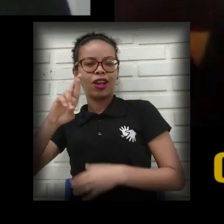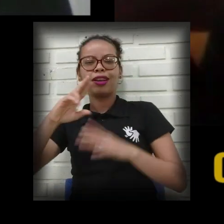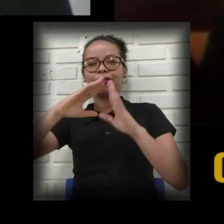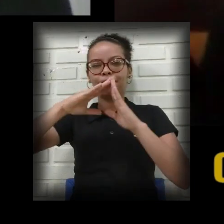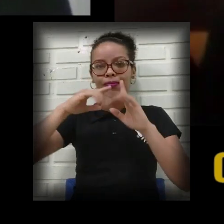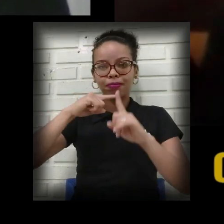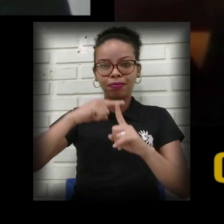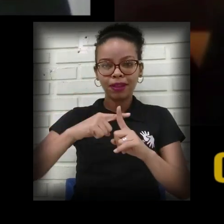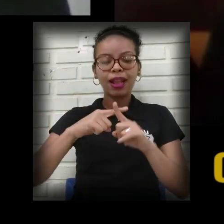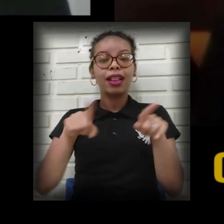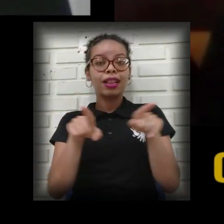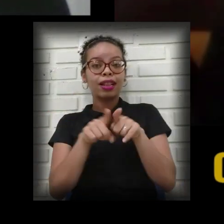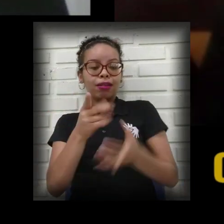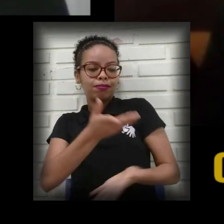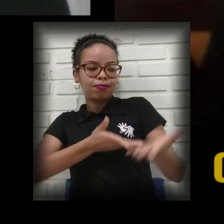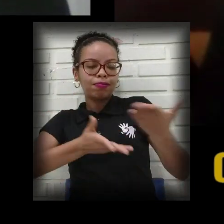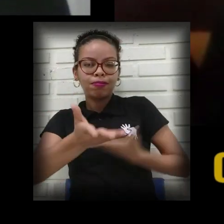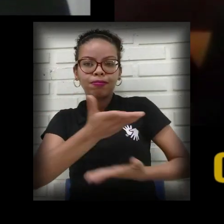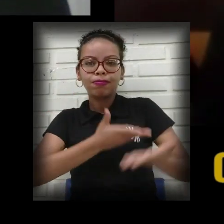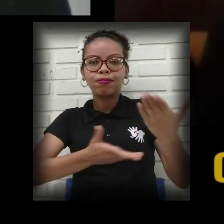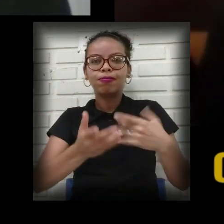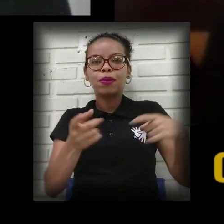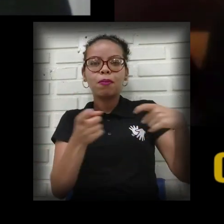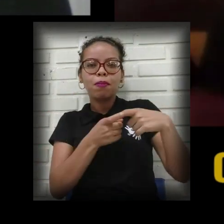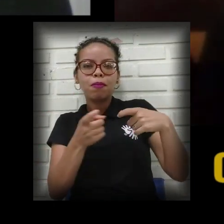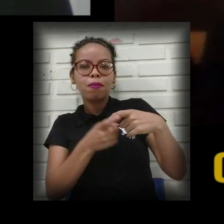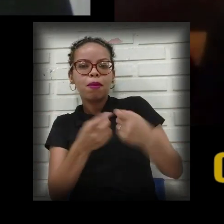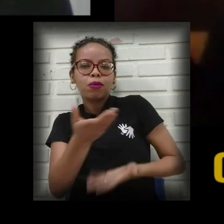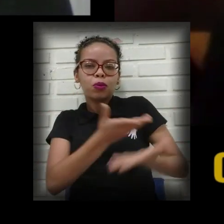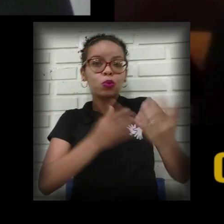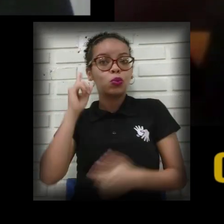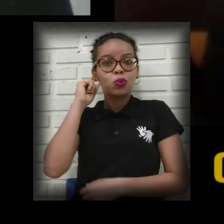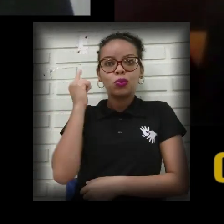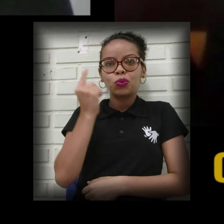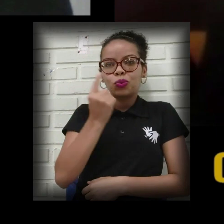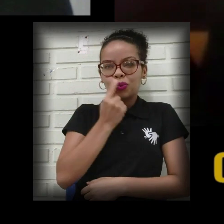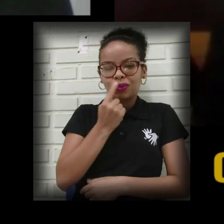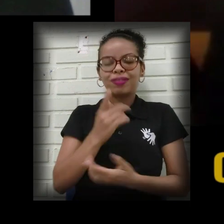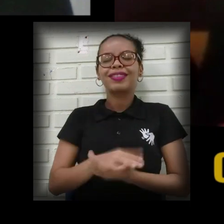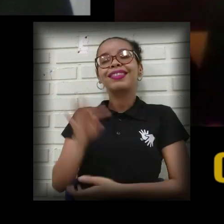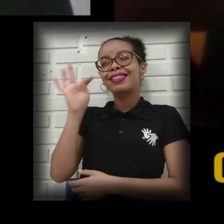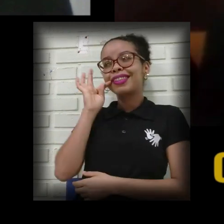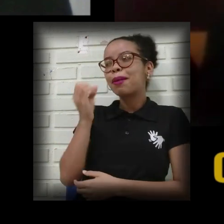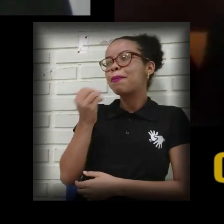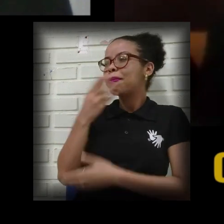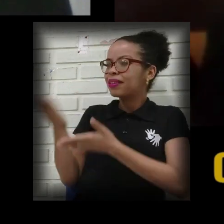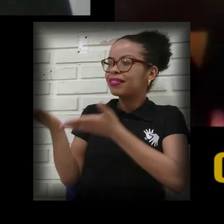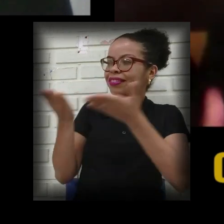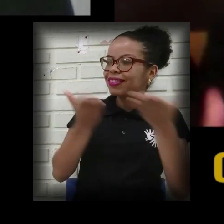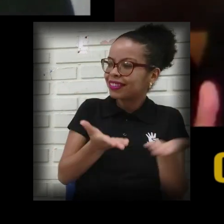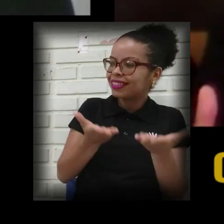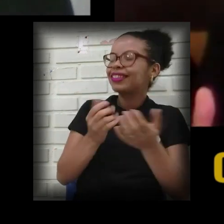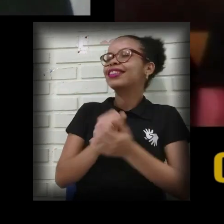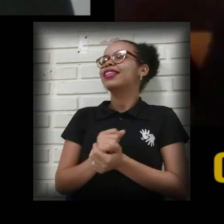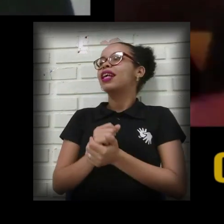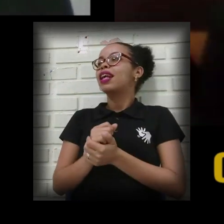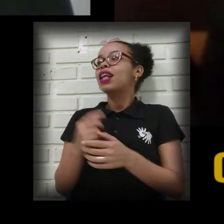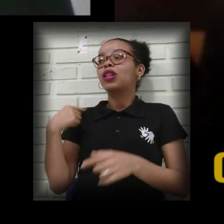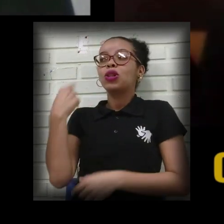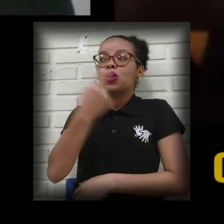médicas para pessoas surdas. E aí, olha, muito bem-vinda, seja muito bem-vinda aqui à nossa TV